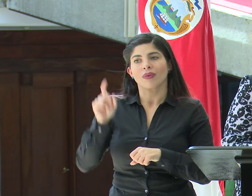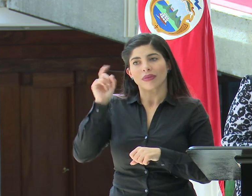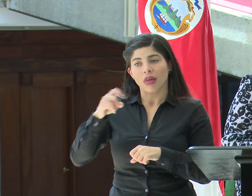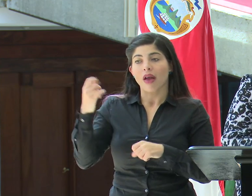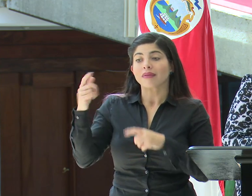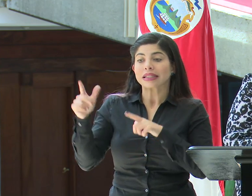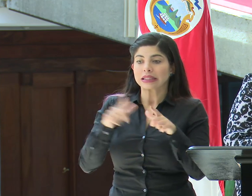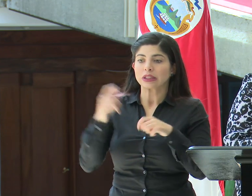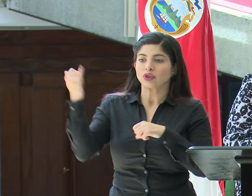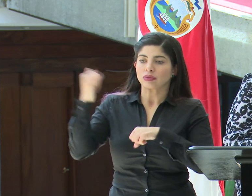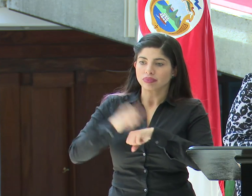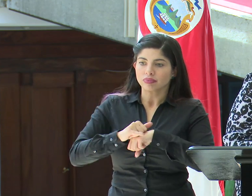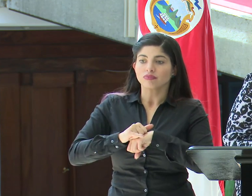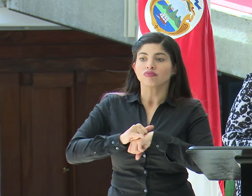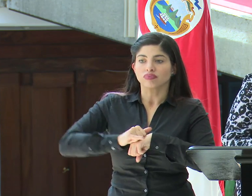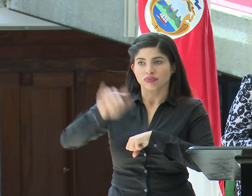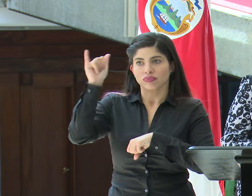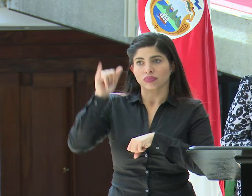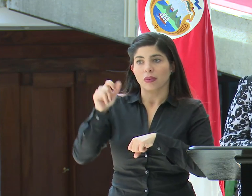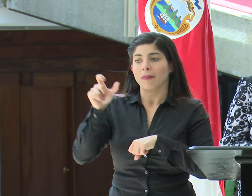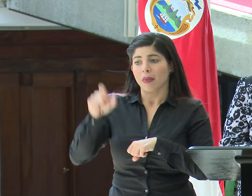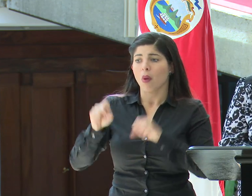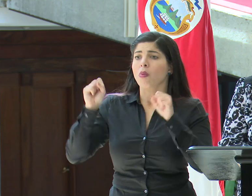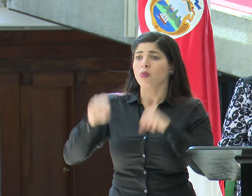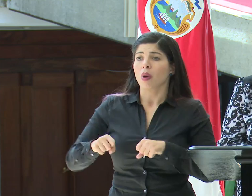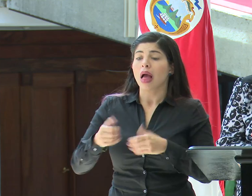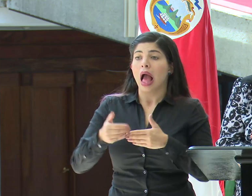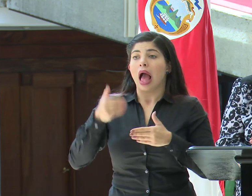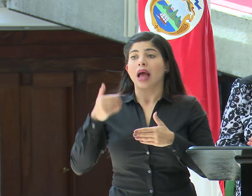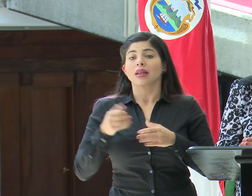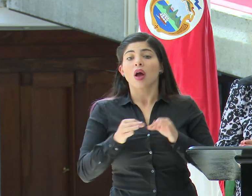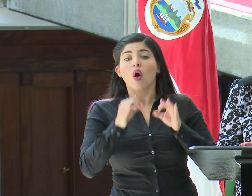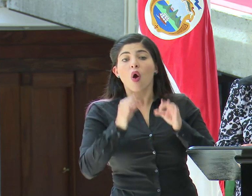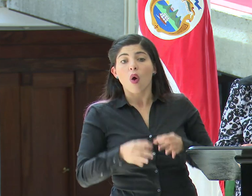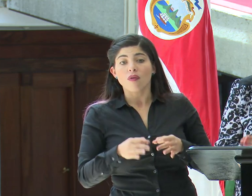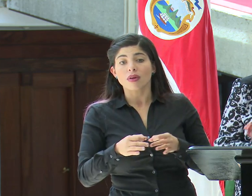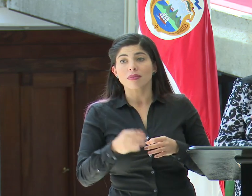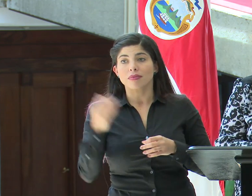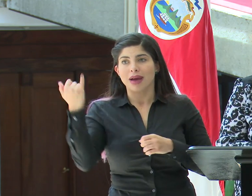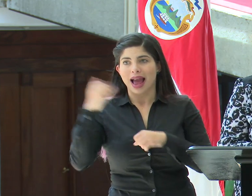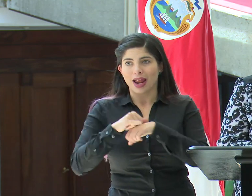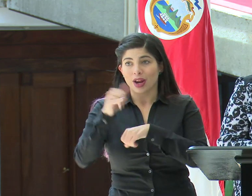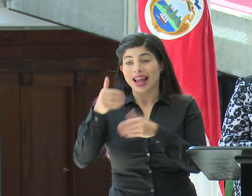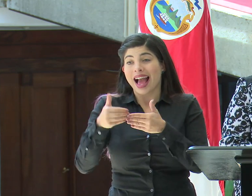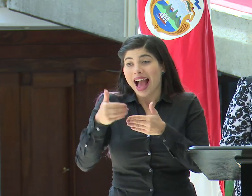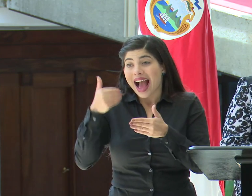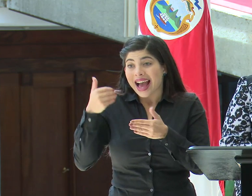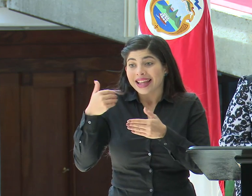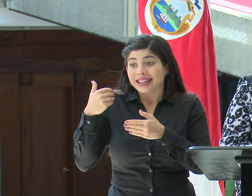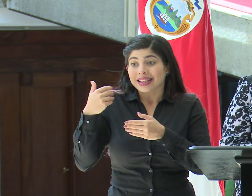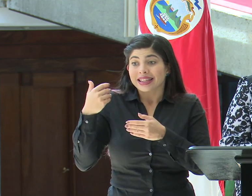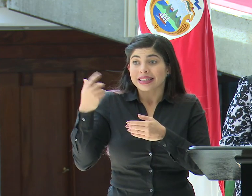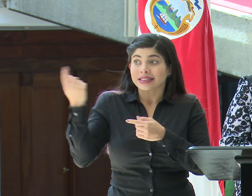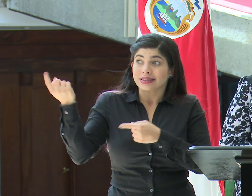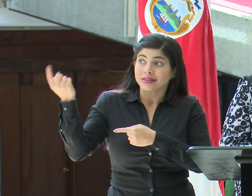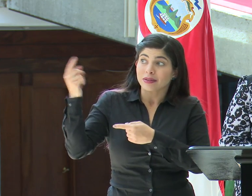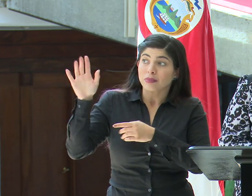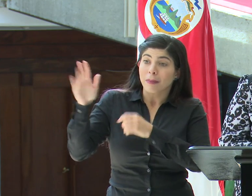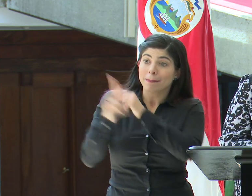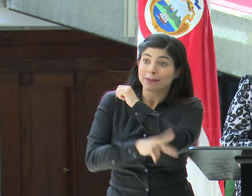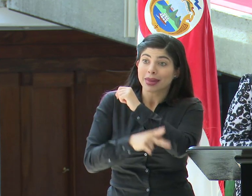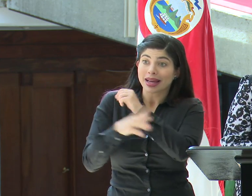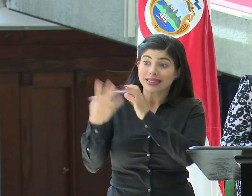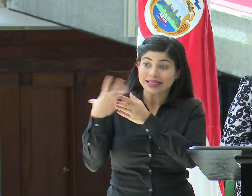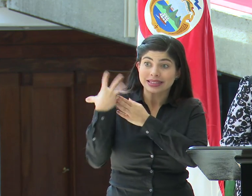tomando es que la persona pueda confirmar con la aerolínea antes de salir de su país